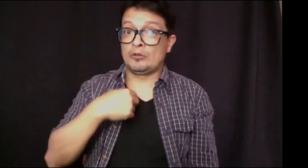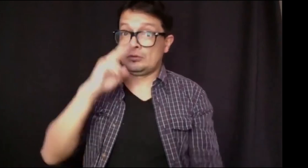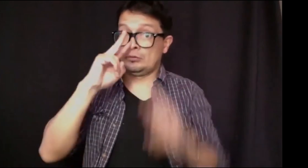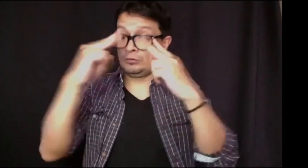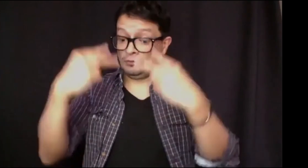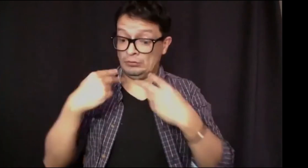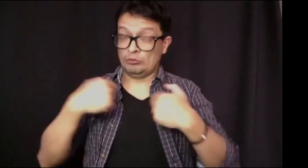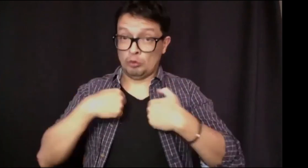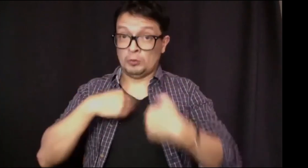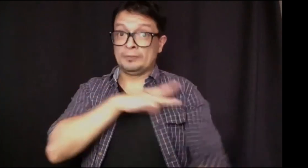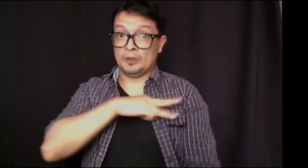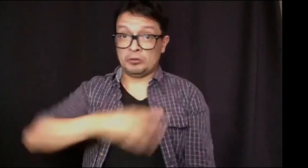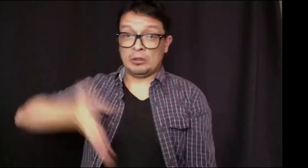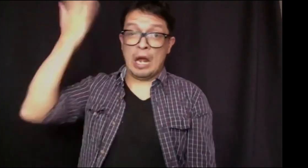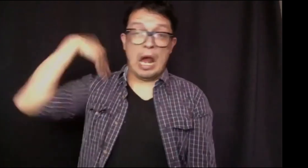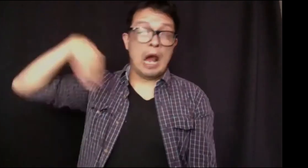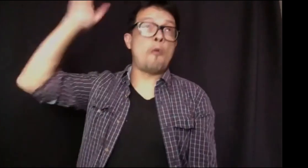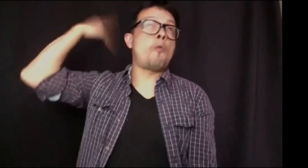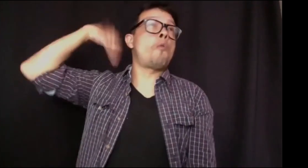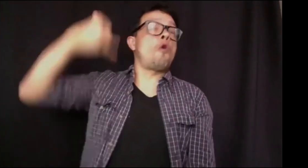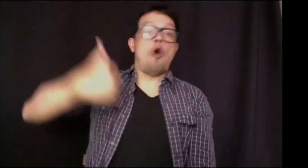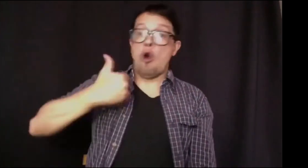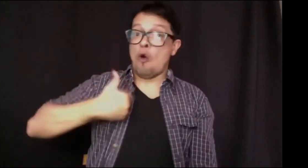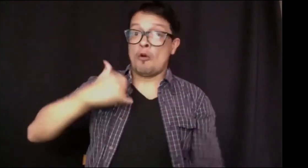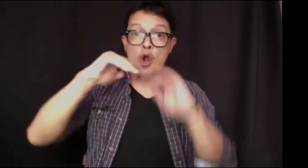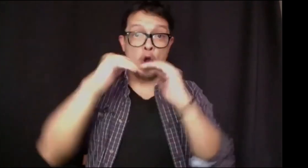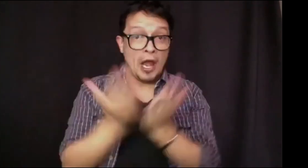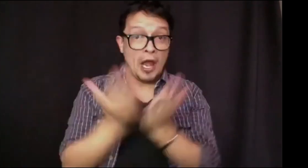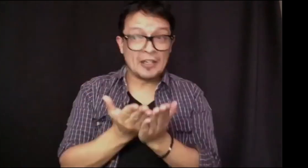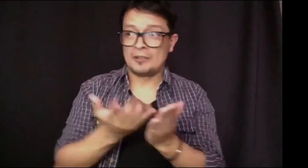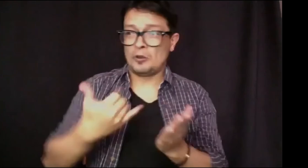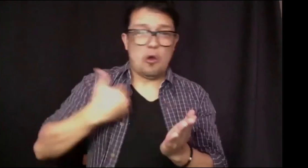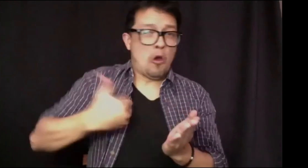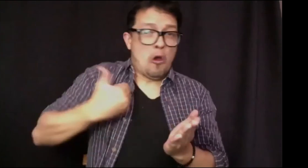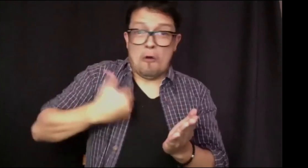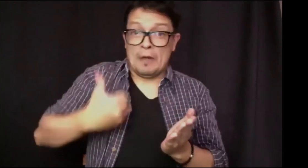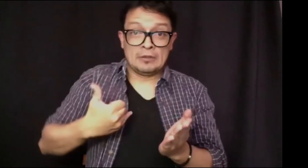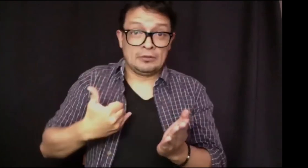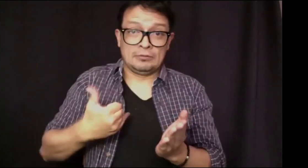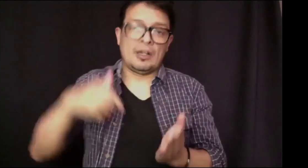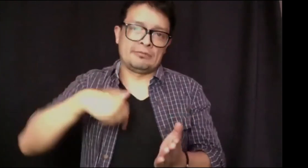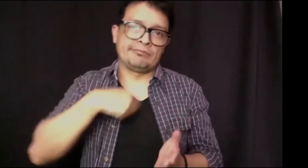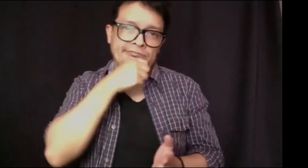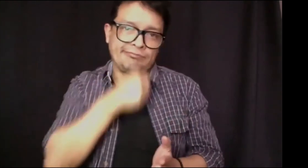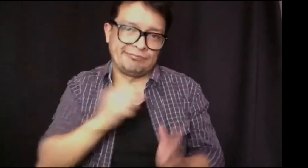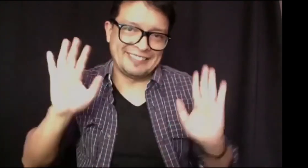Les voy a contar un poco de mi experiencia a partir de mis antecedentes y lo que he venido haciendo en mi educación desde joven.